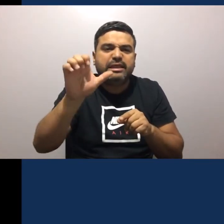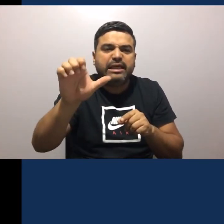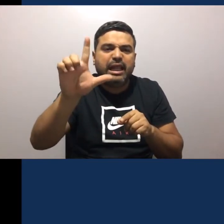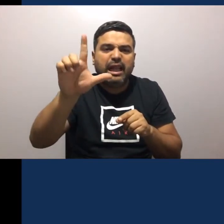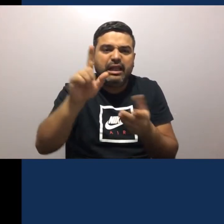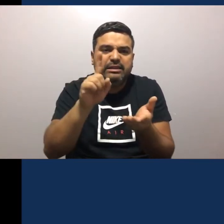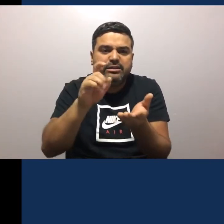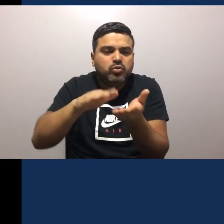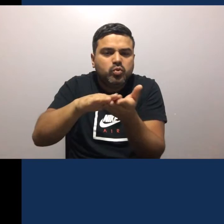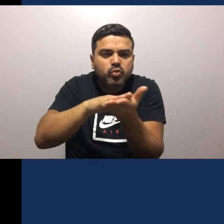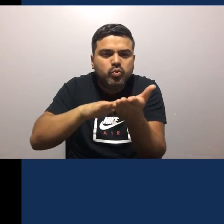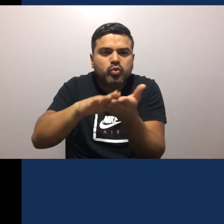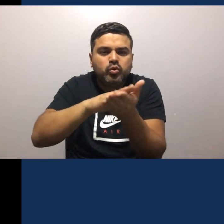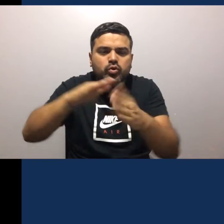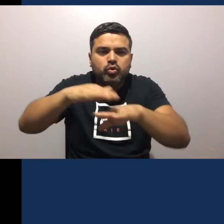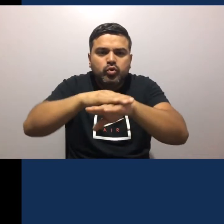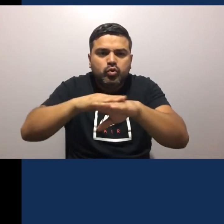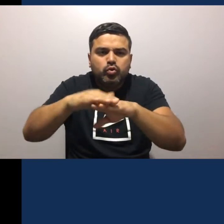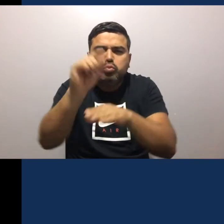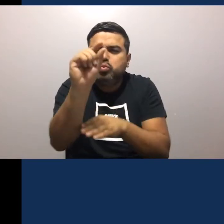puede echar a perder Cuidado